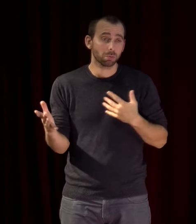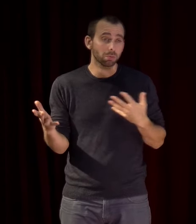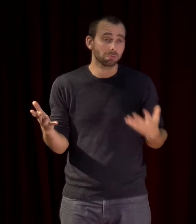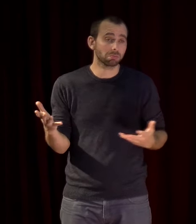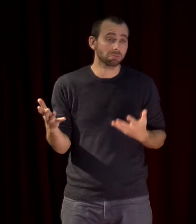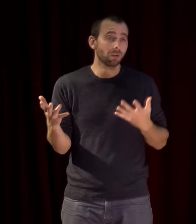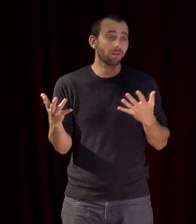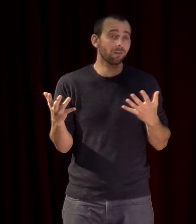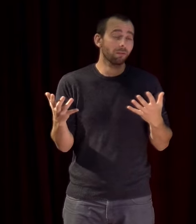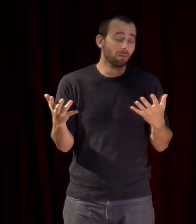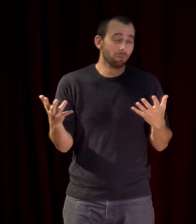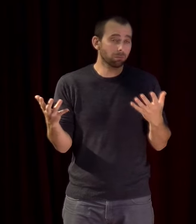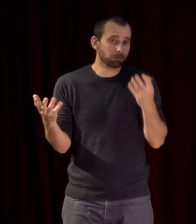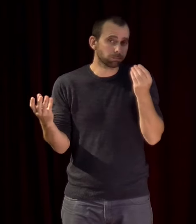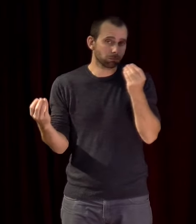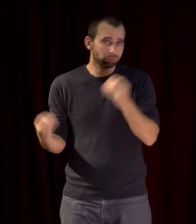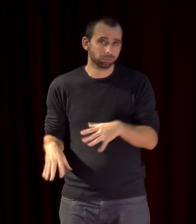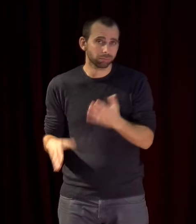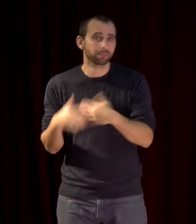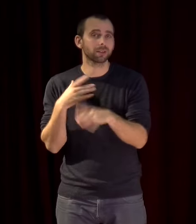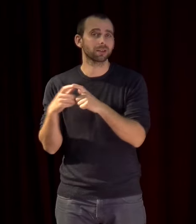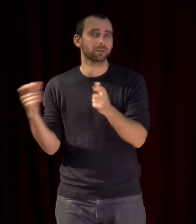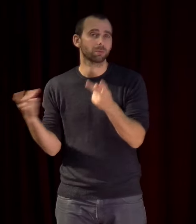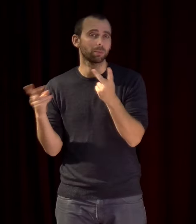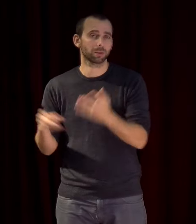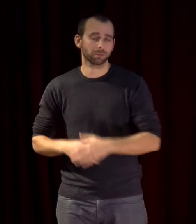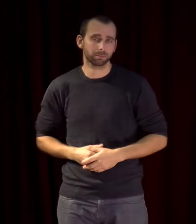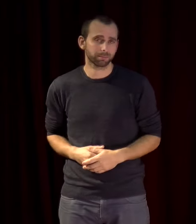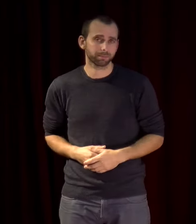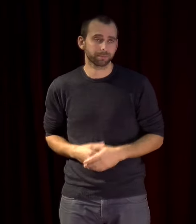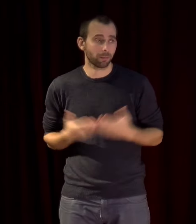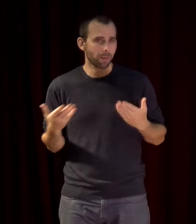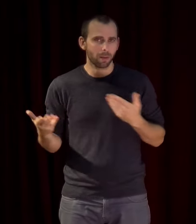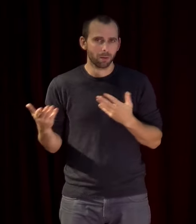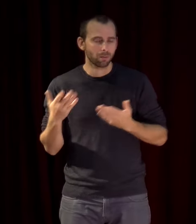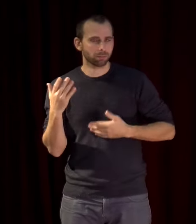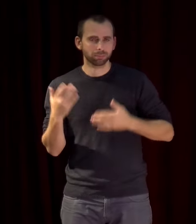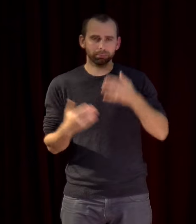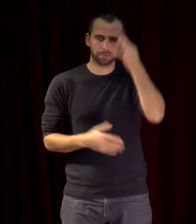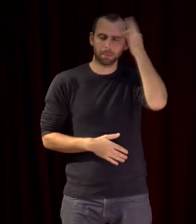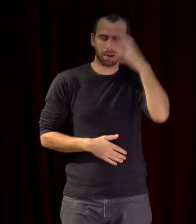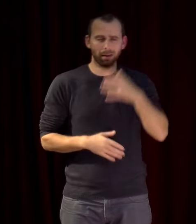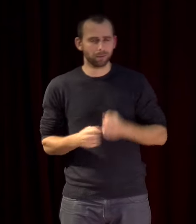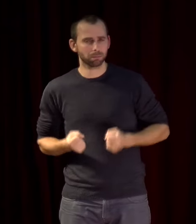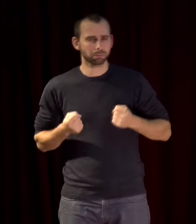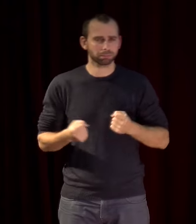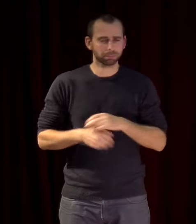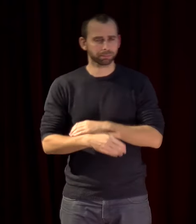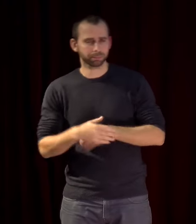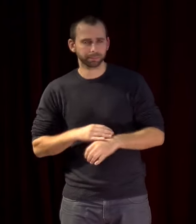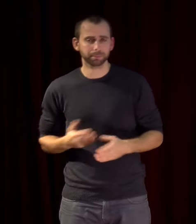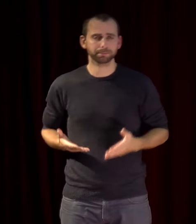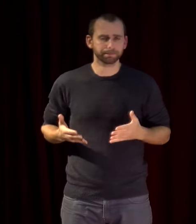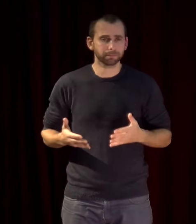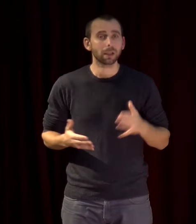les institutions publiques je veux dire désormais les initiatives sont toujours des initiatives locales plutôt